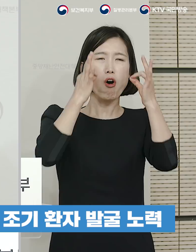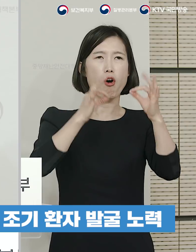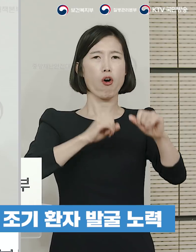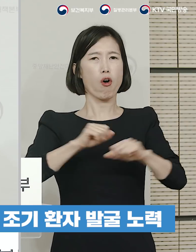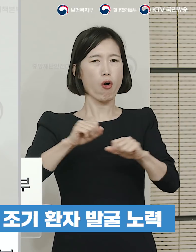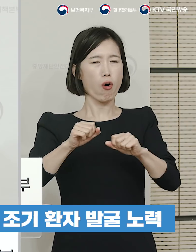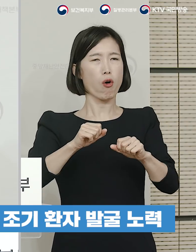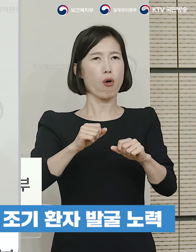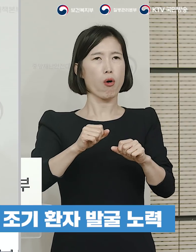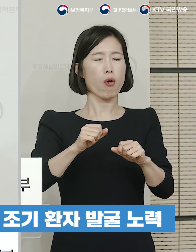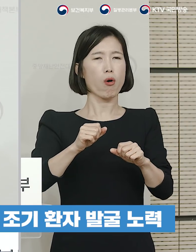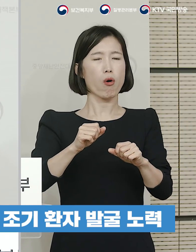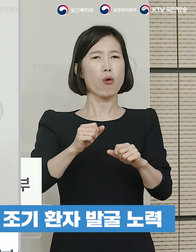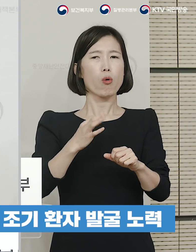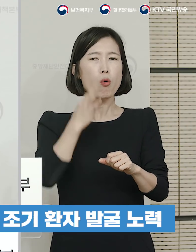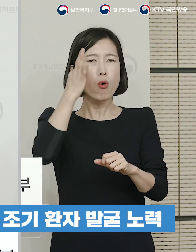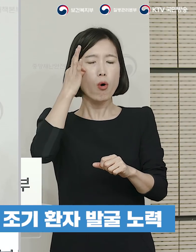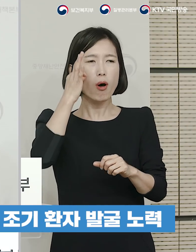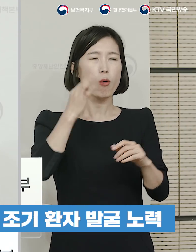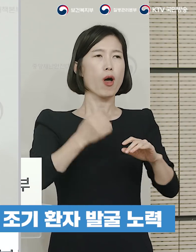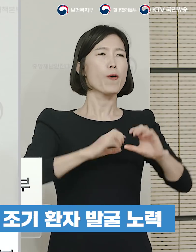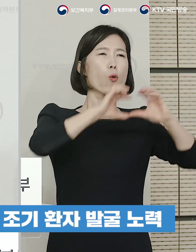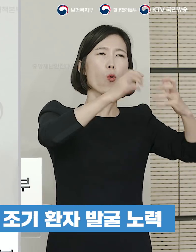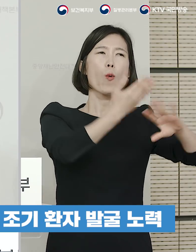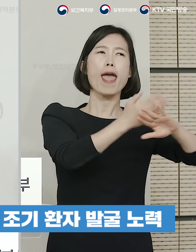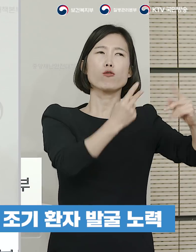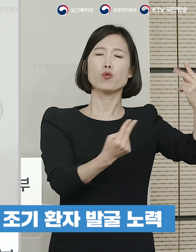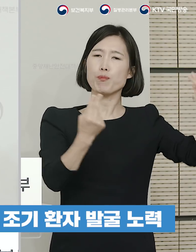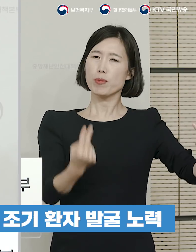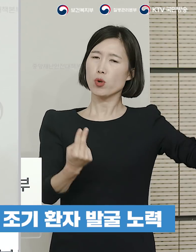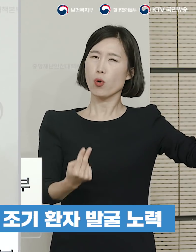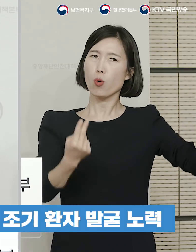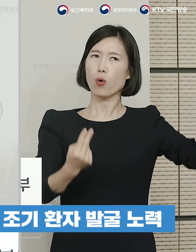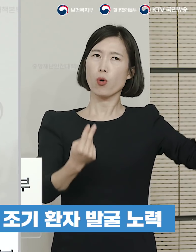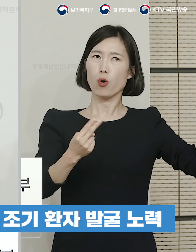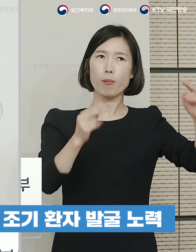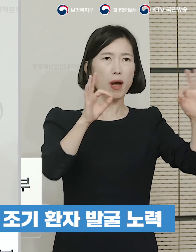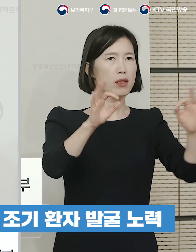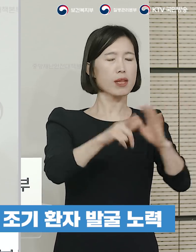그동안의 조치들을 국제적으로 비교해 봤을 때